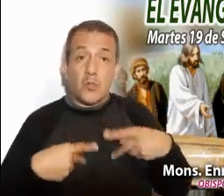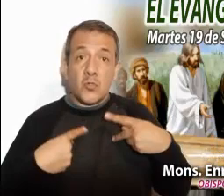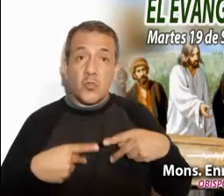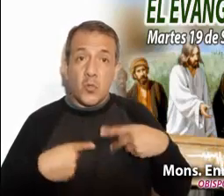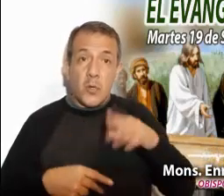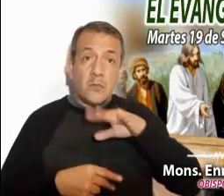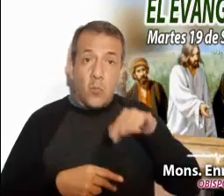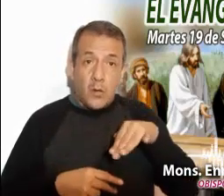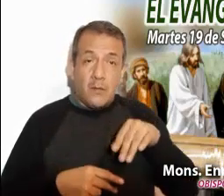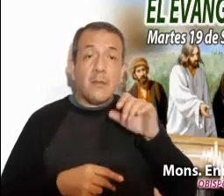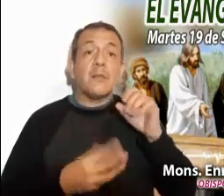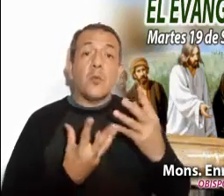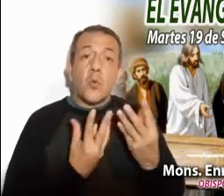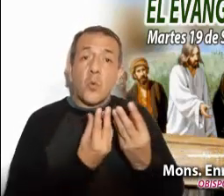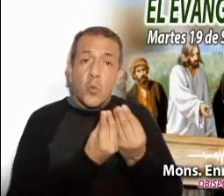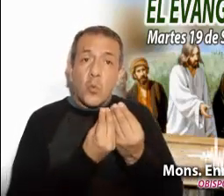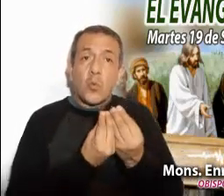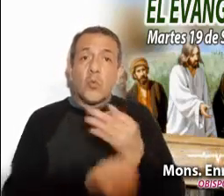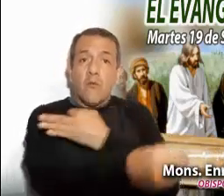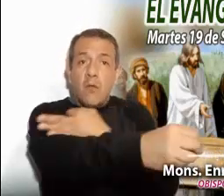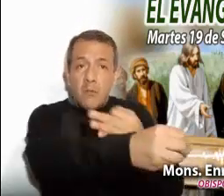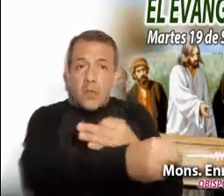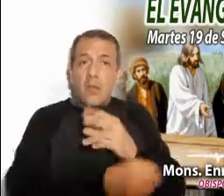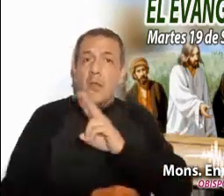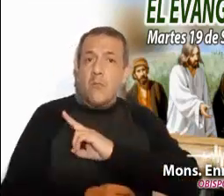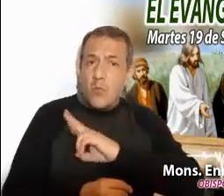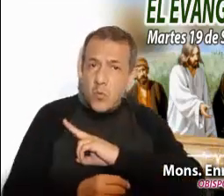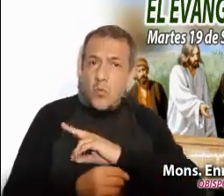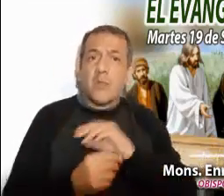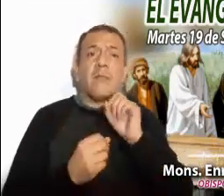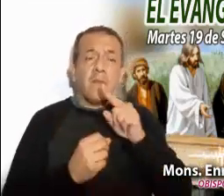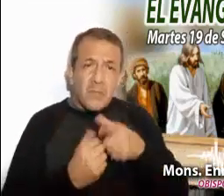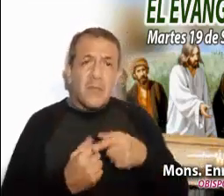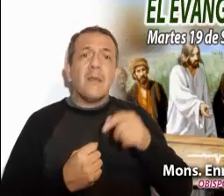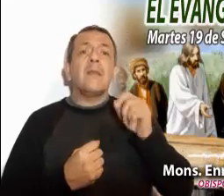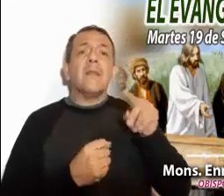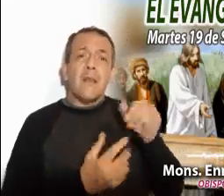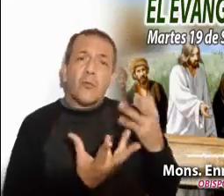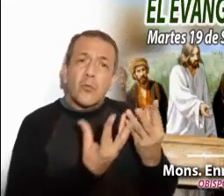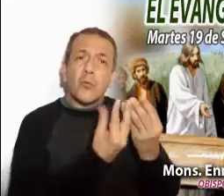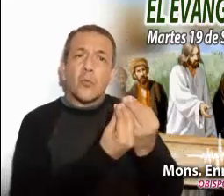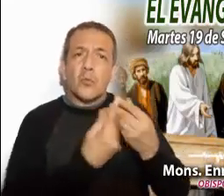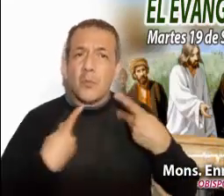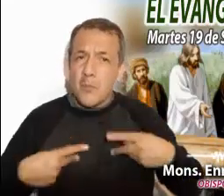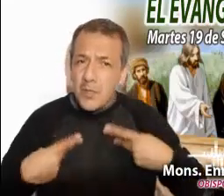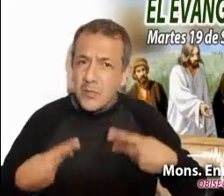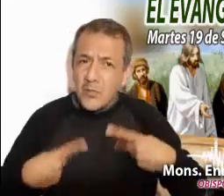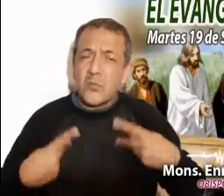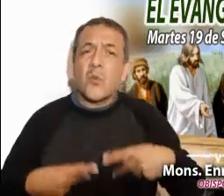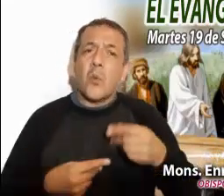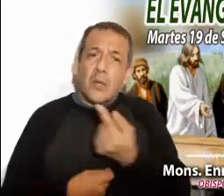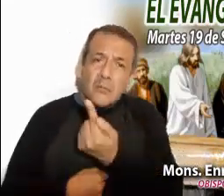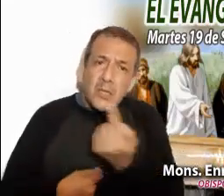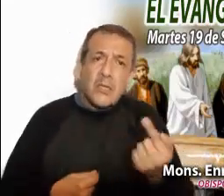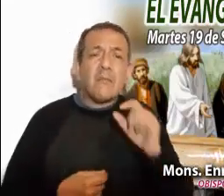Camina junto al féretro acompañando a la viuda. Se une a las lágrimas del dolor de los pequeños y asume